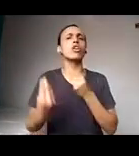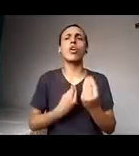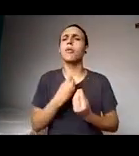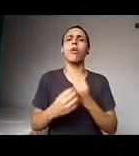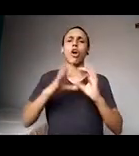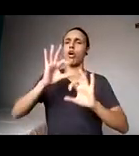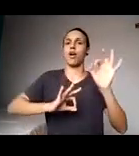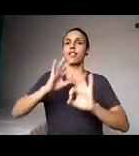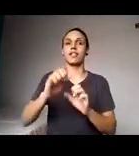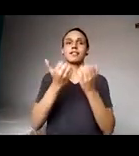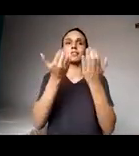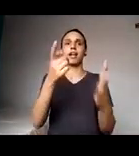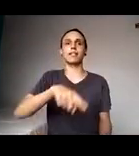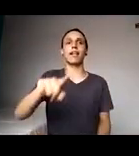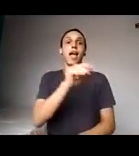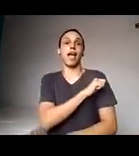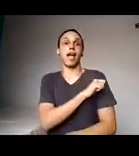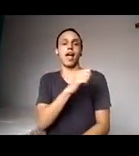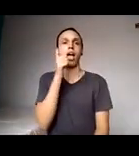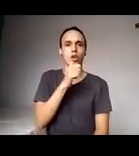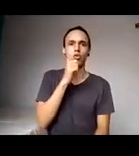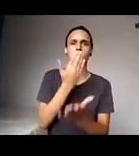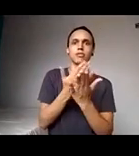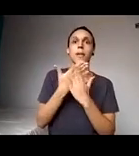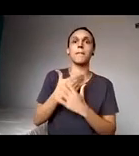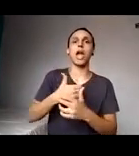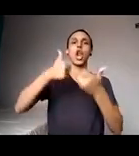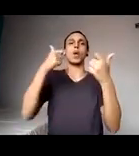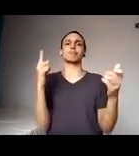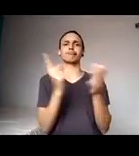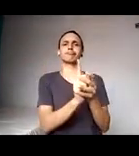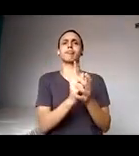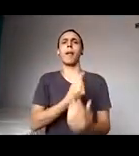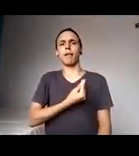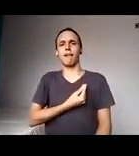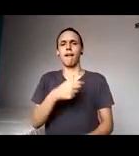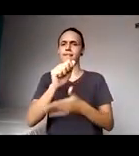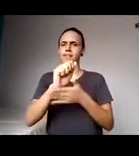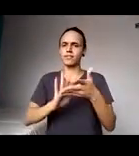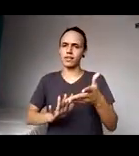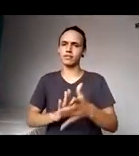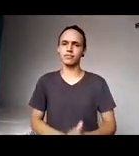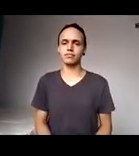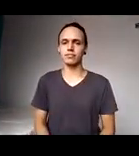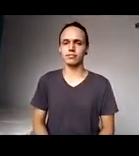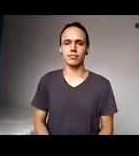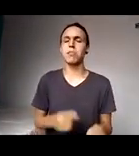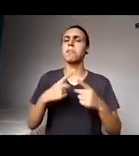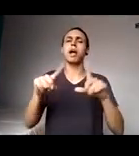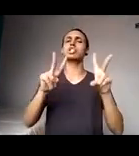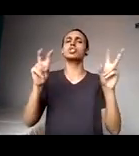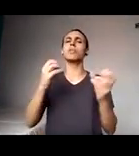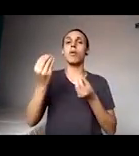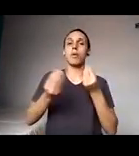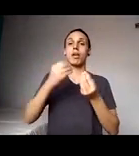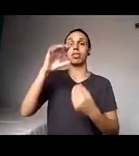participar melhor das atividades, né? Agora, nessa questão, quando pega a deficiência cognitiva,